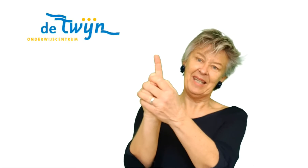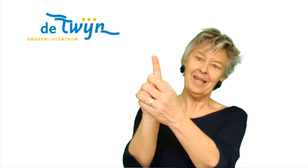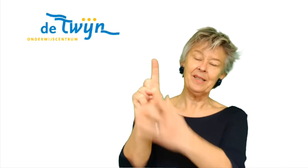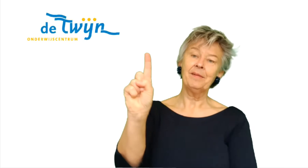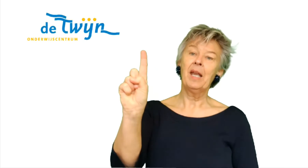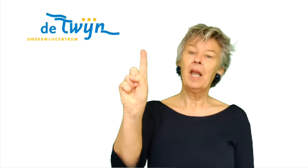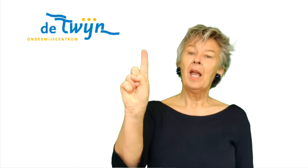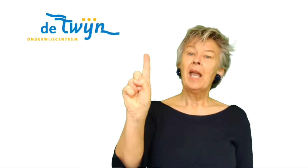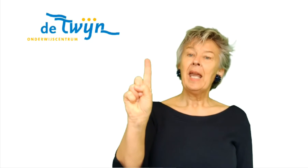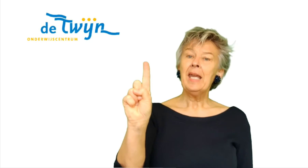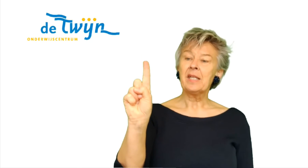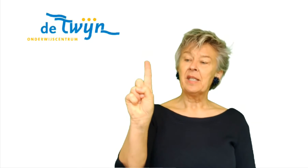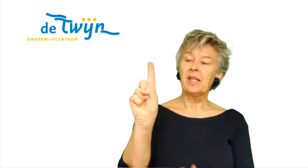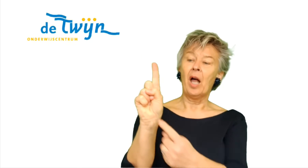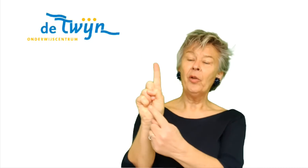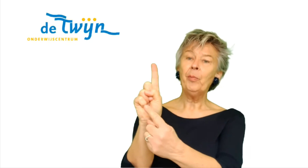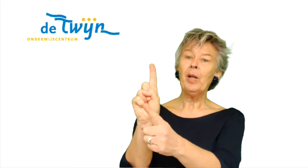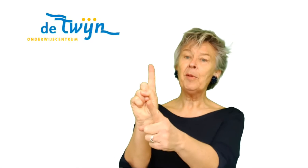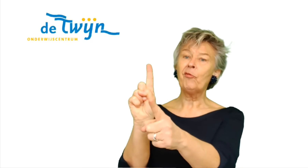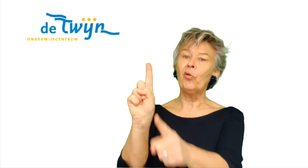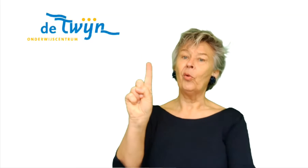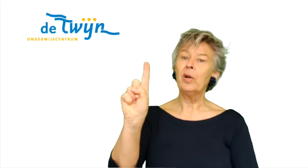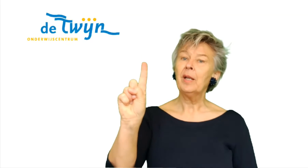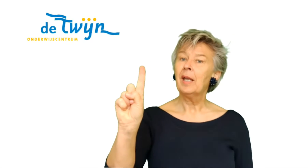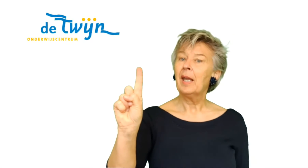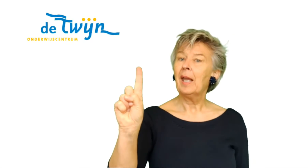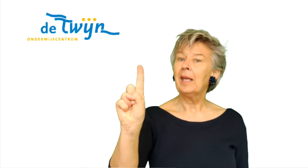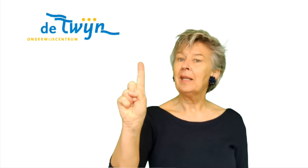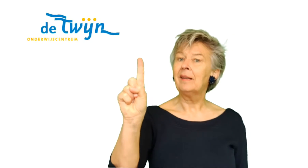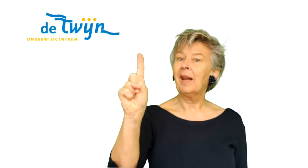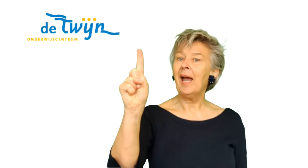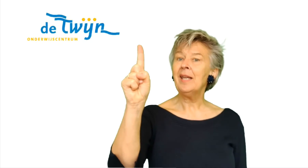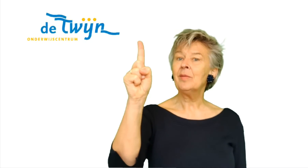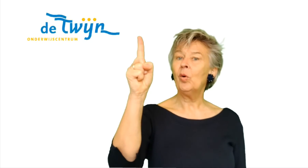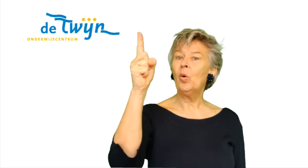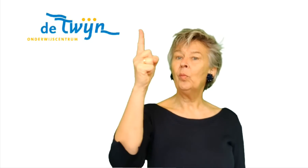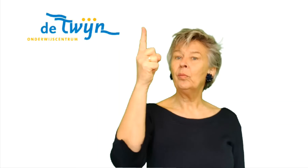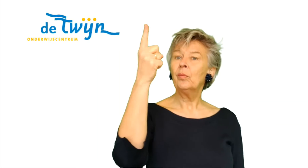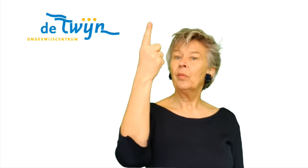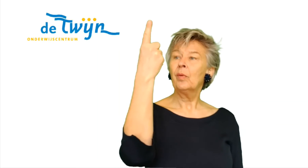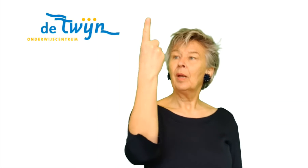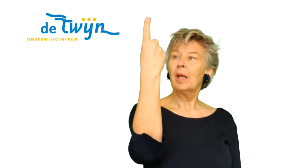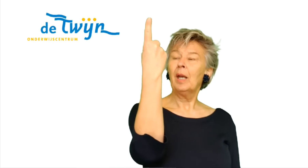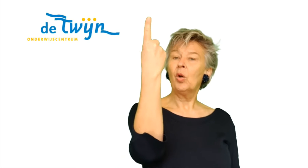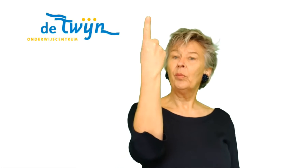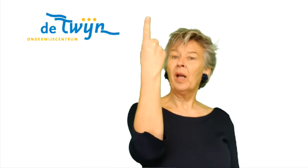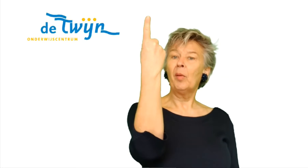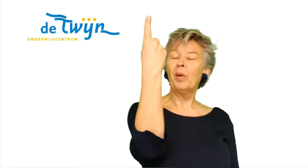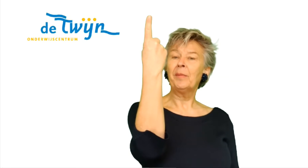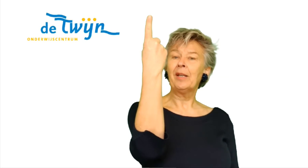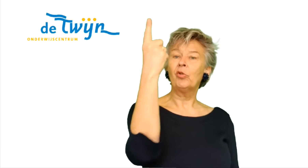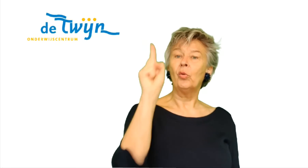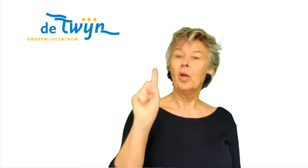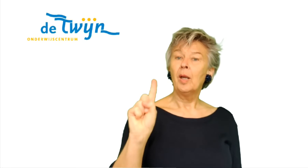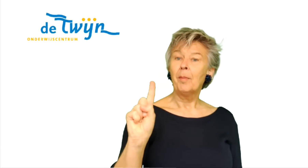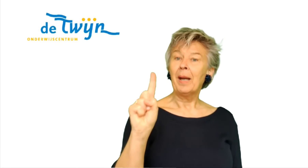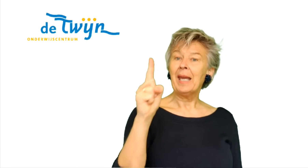dicht. Eerst is de handpalm naar voren. En je draait hem om. En dan komt de handpalm naar je toe. Maar